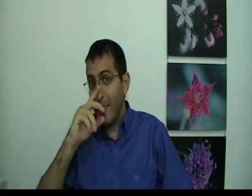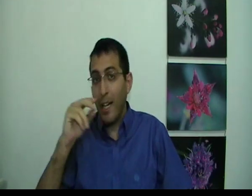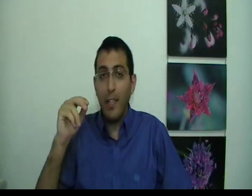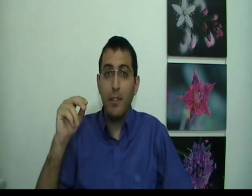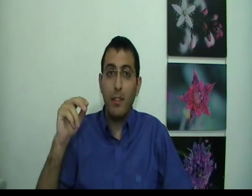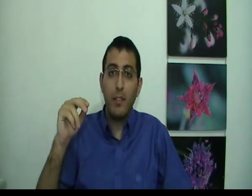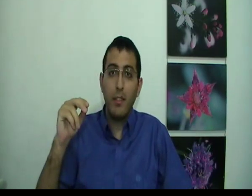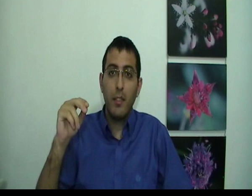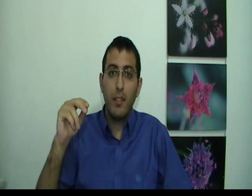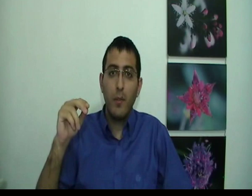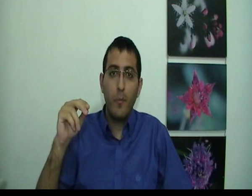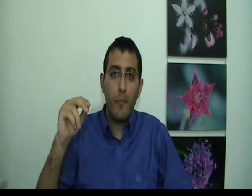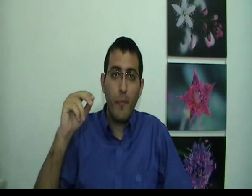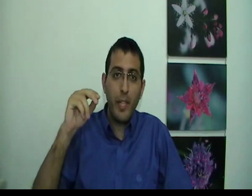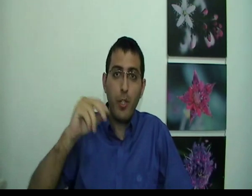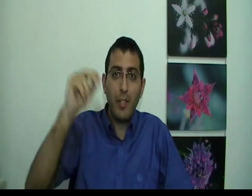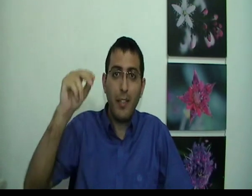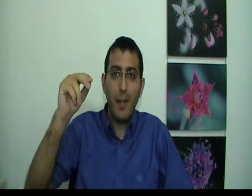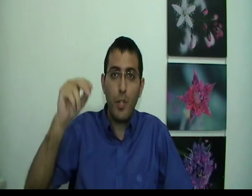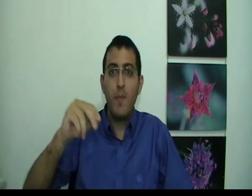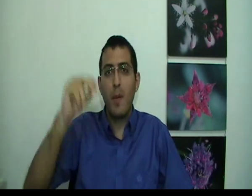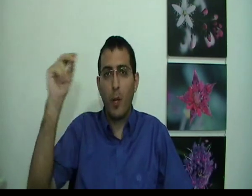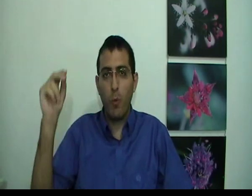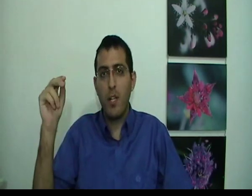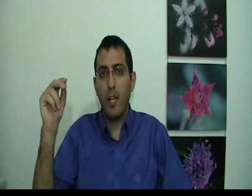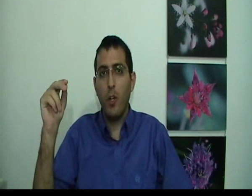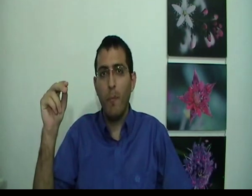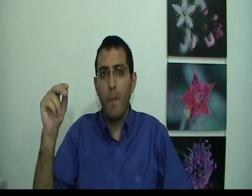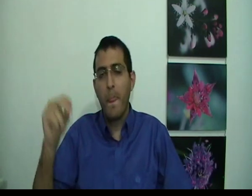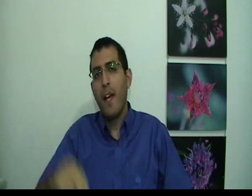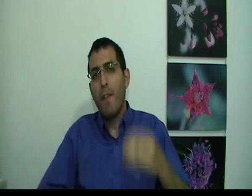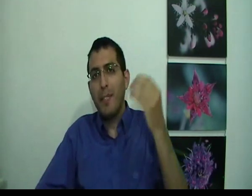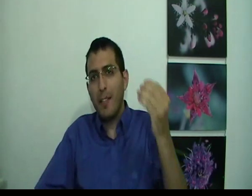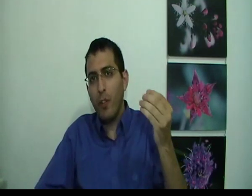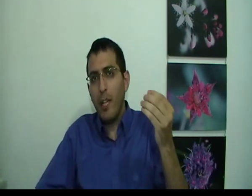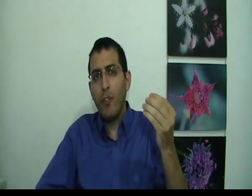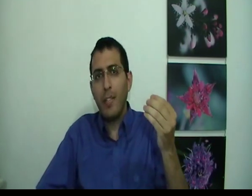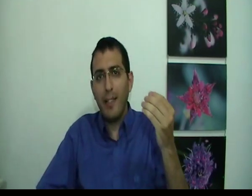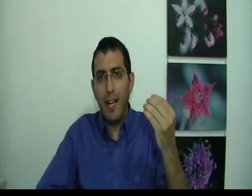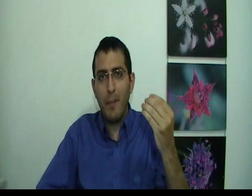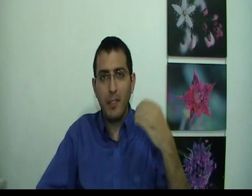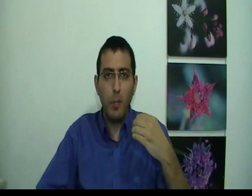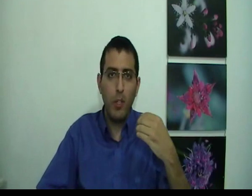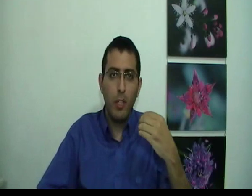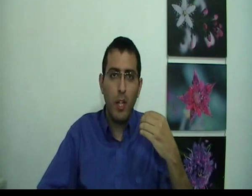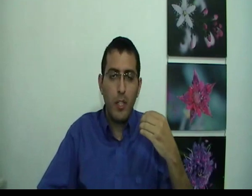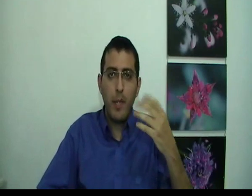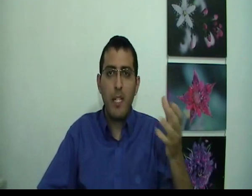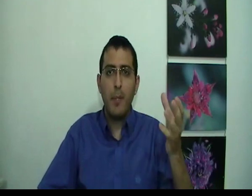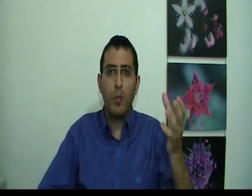אחד יש את האדם שנמצא מחוץ לחלום ומצד שני יש את האדם עצמו שנמצא בתוך